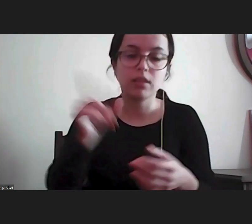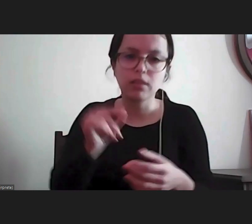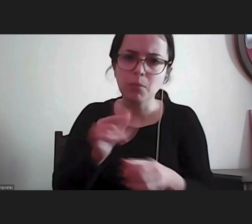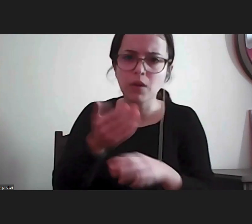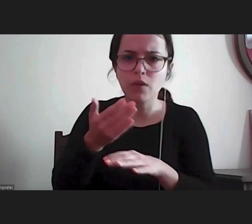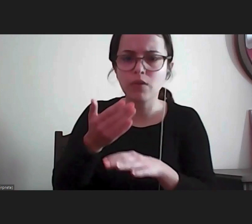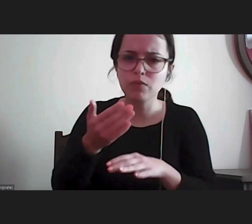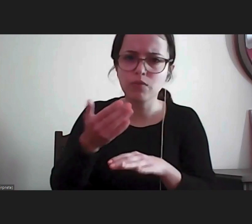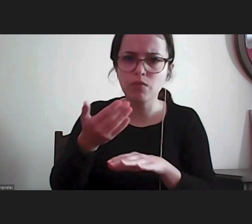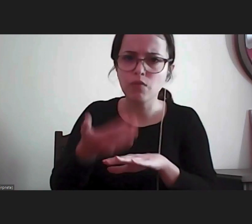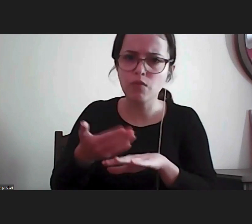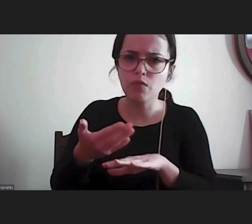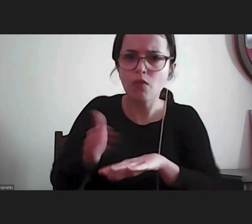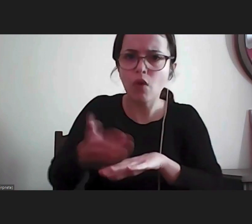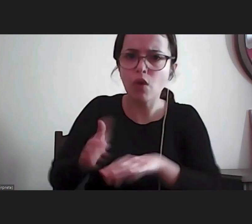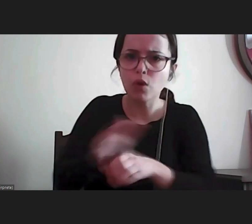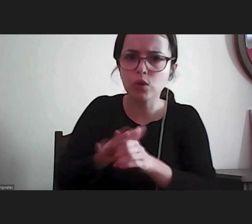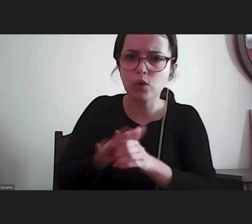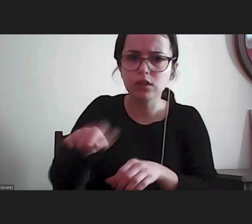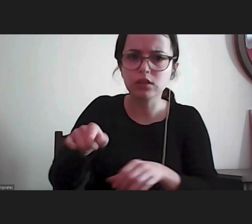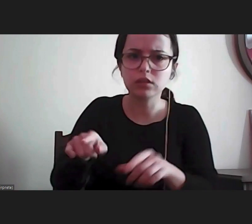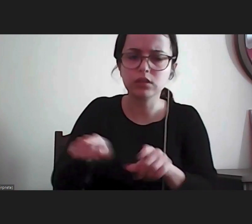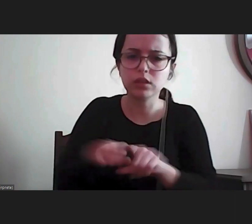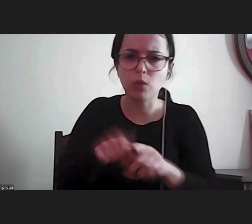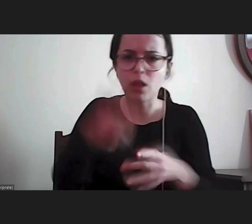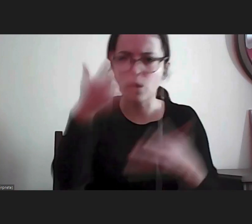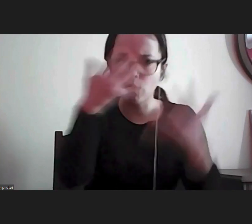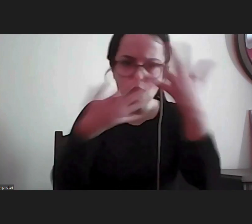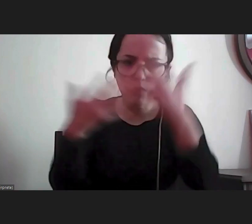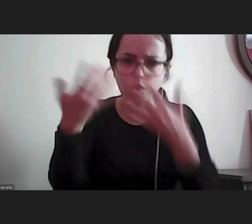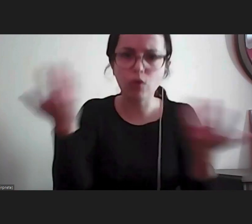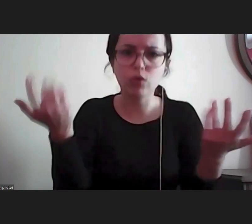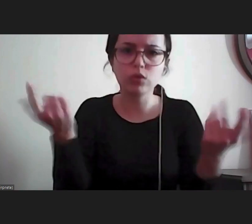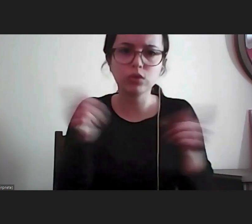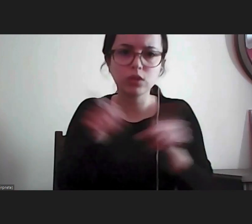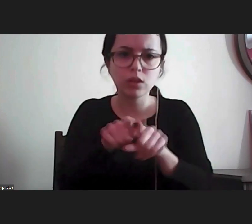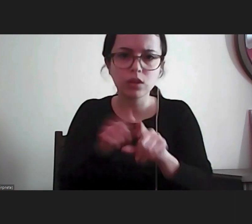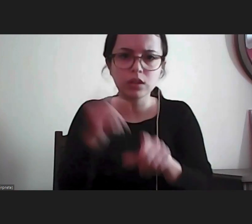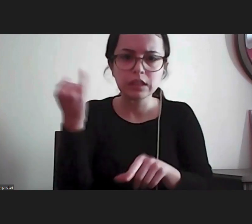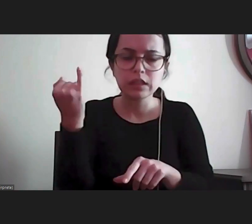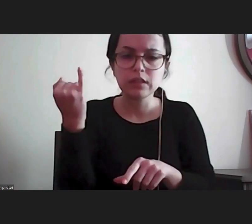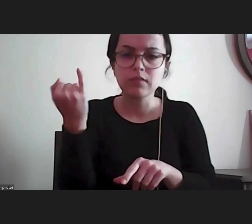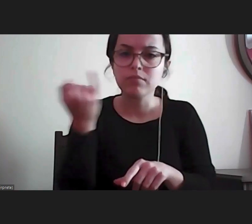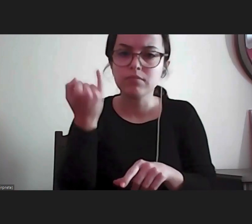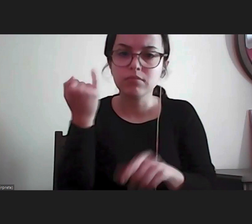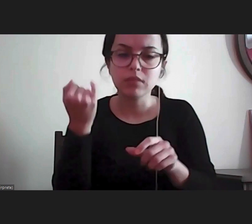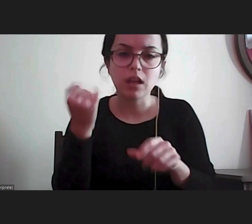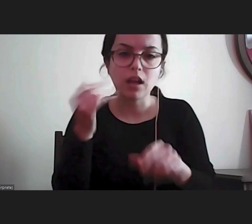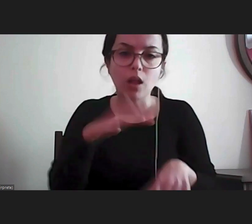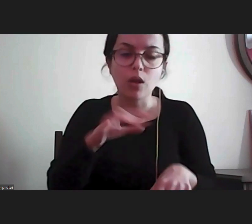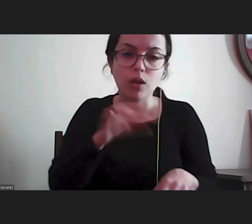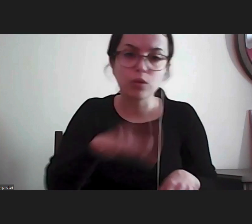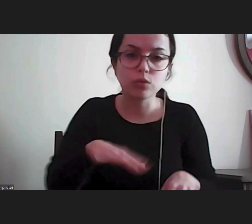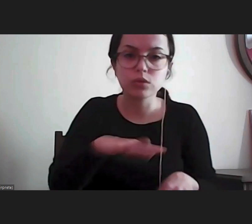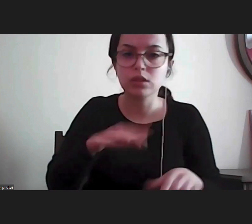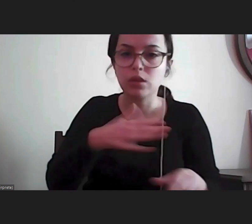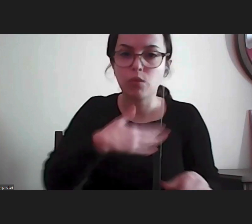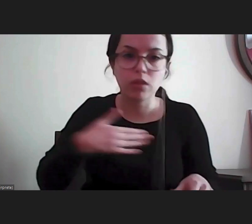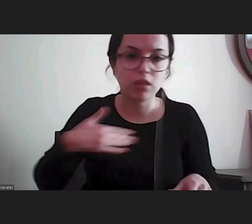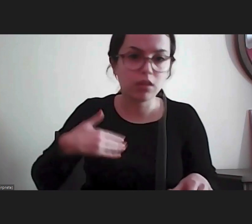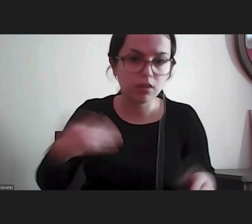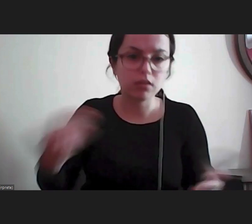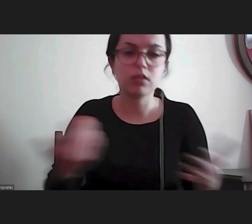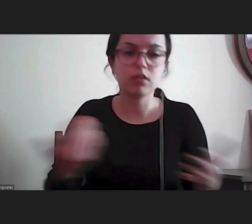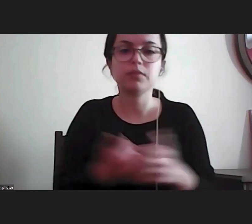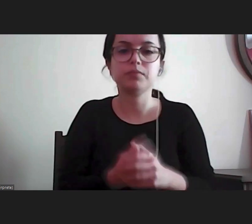contexto de saúde mental um estado confusional numa entidade de saúde não diferenciada não direcionada para a